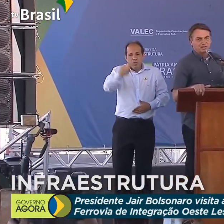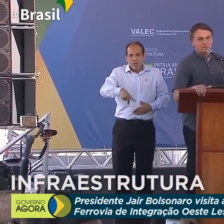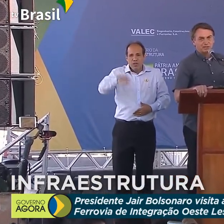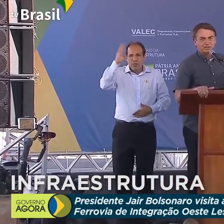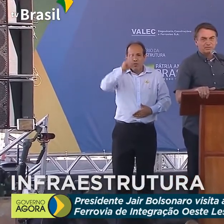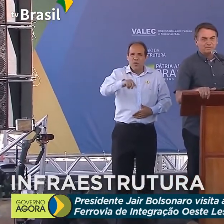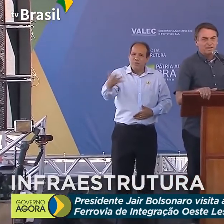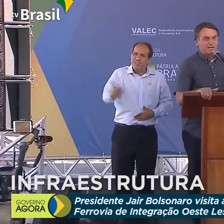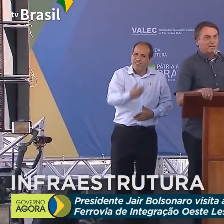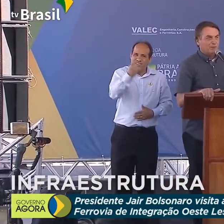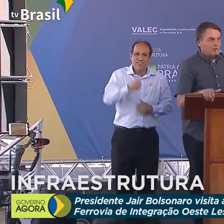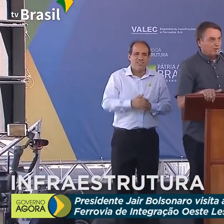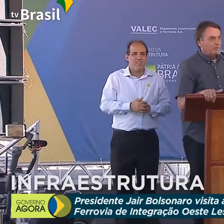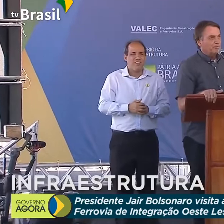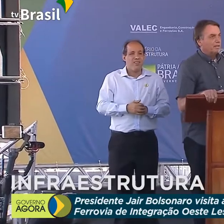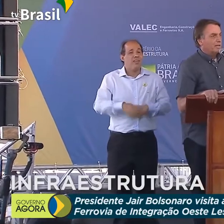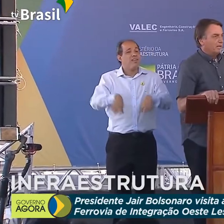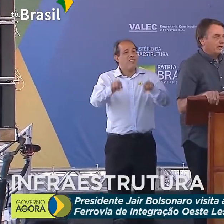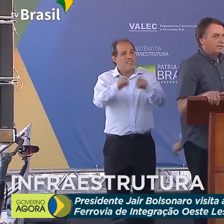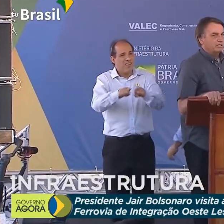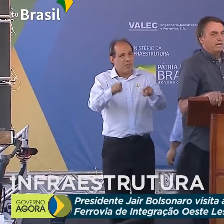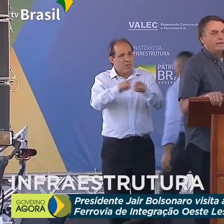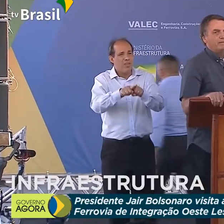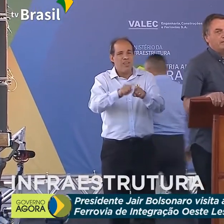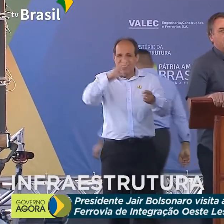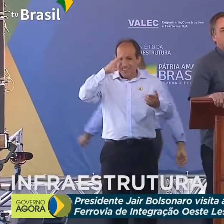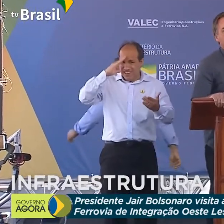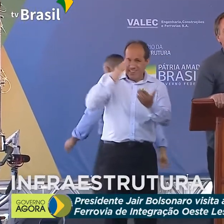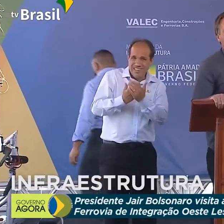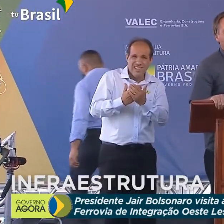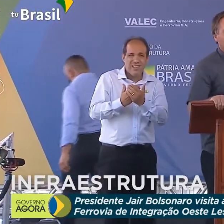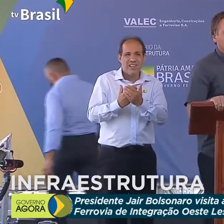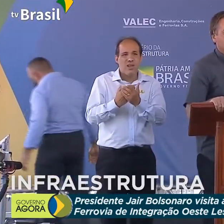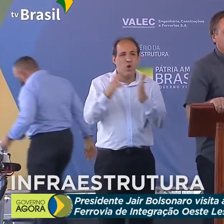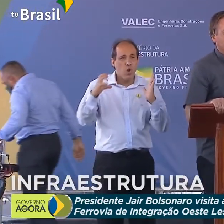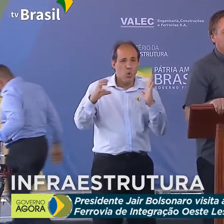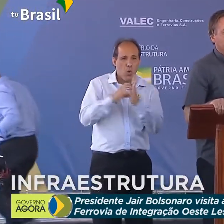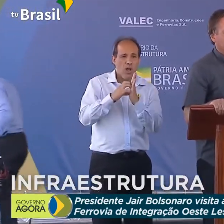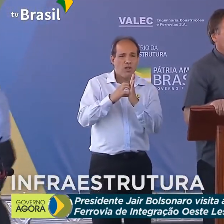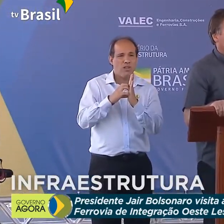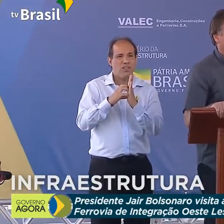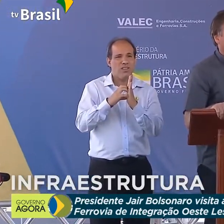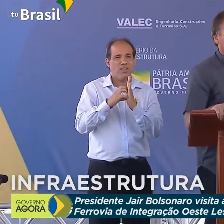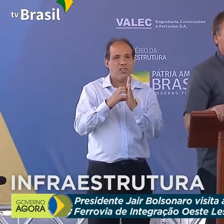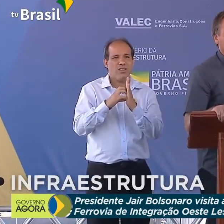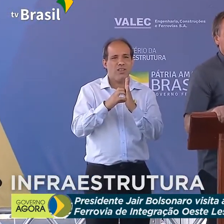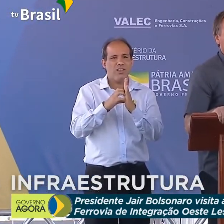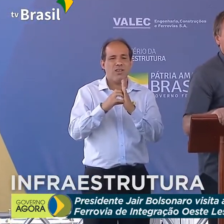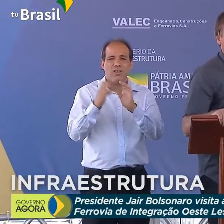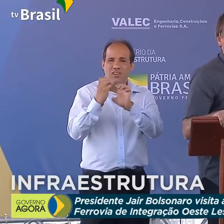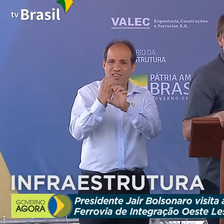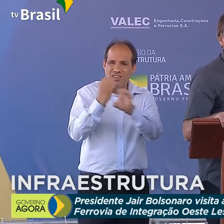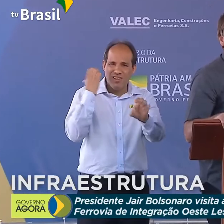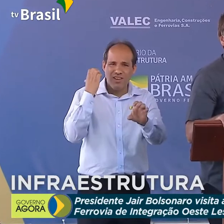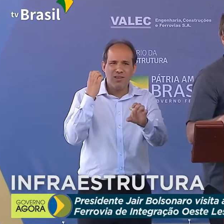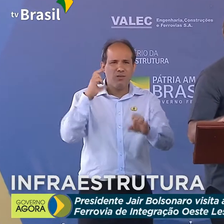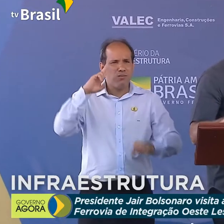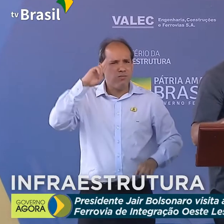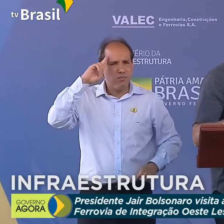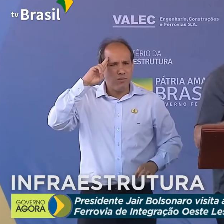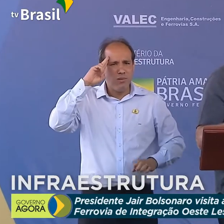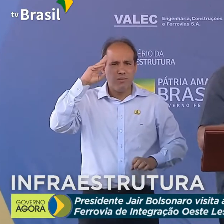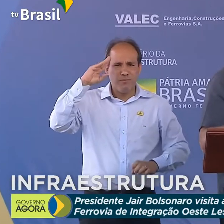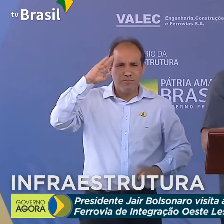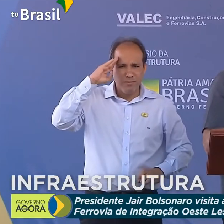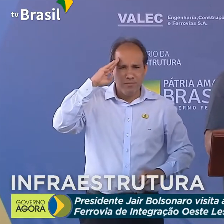nós temos aqui no Brasil, bem como acreditar nesses quadros de engenheiros e de militares,